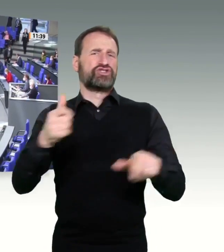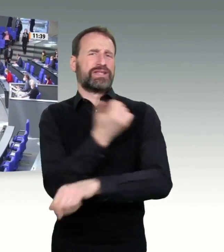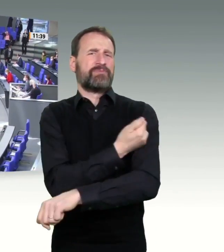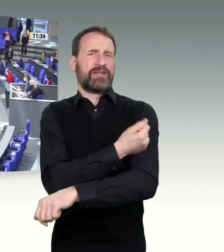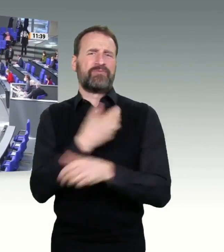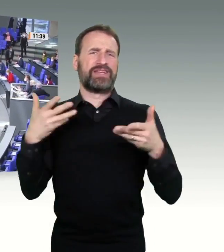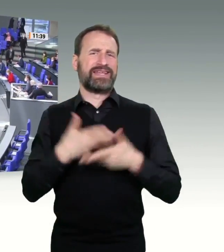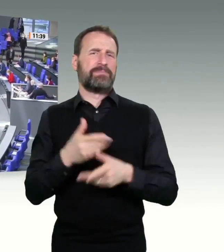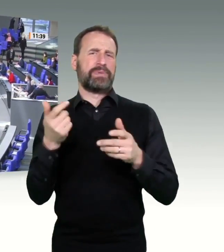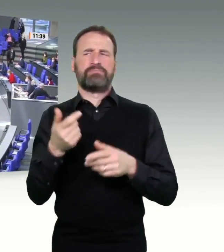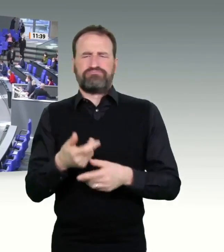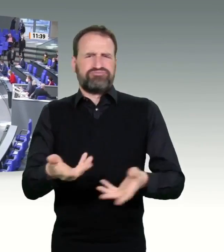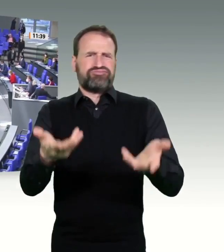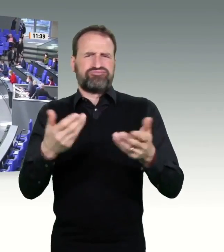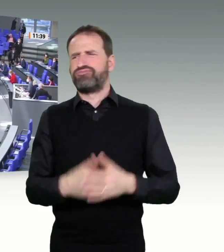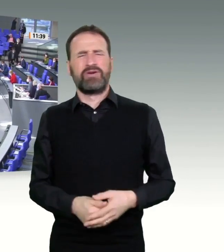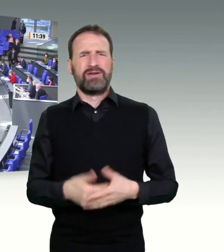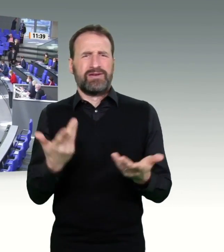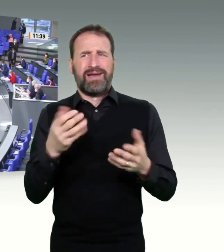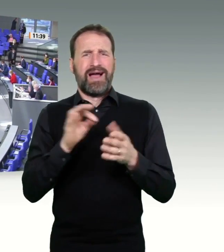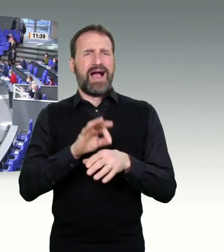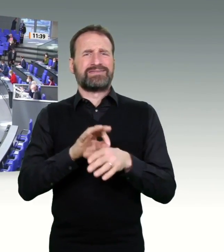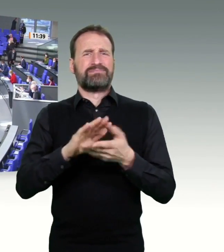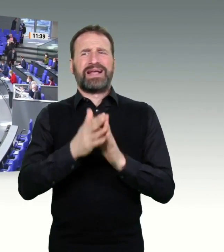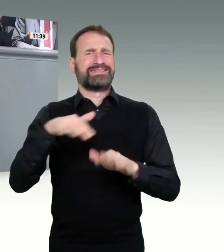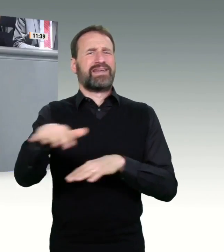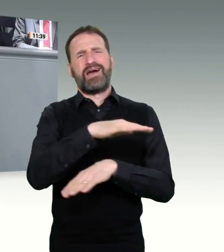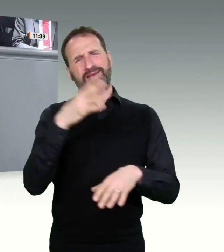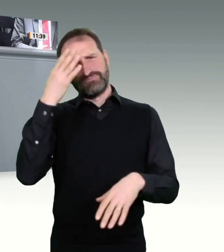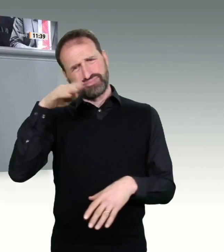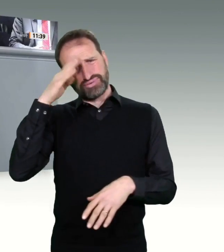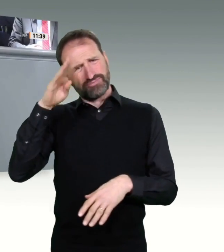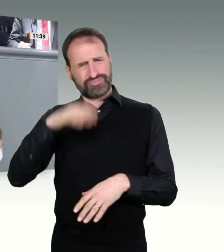diese Debatte insgesamt sehr, sehr abstrakt. Und ich glaube, auch sehr viele Mediziner aus der Praxis tun das.